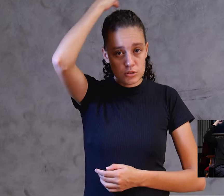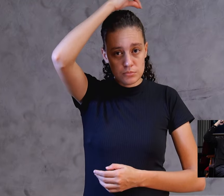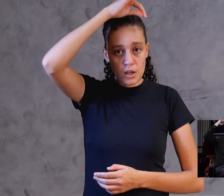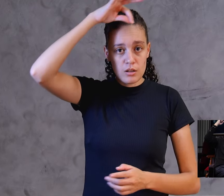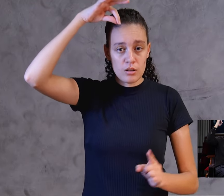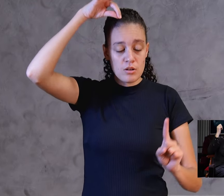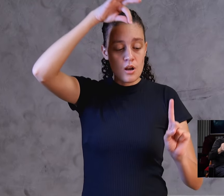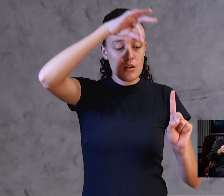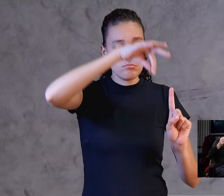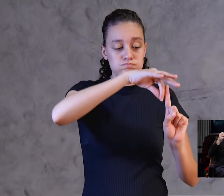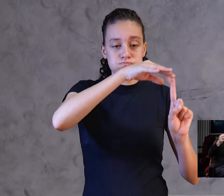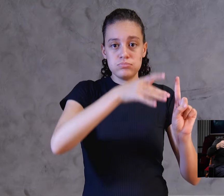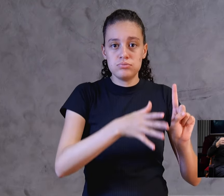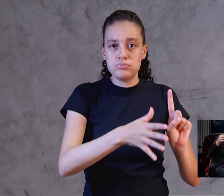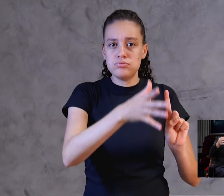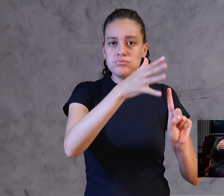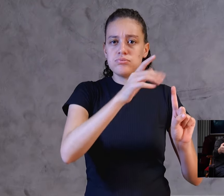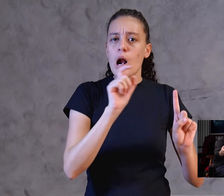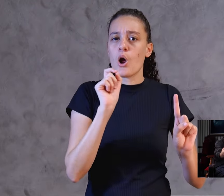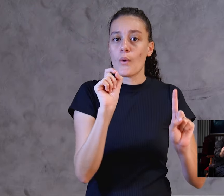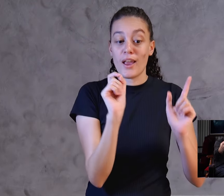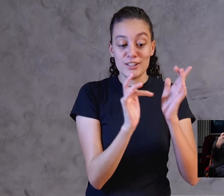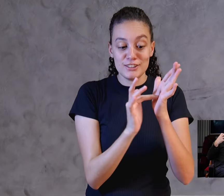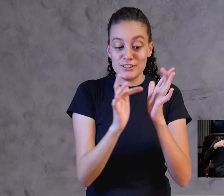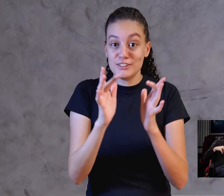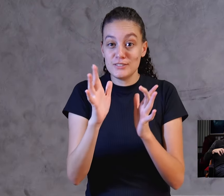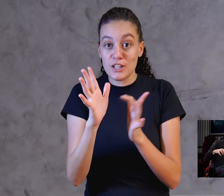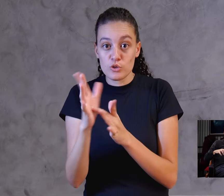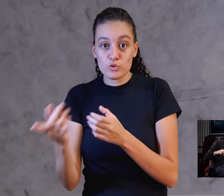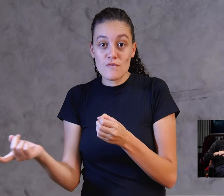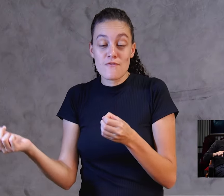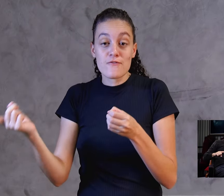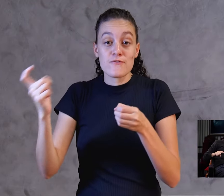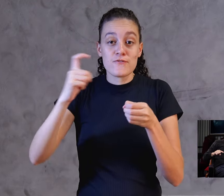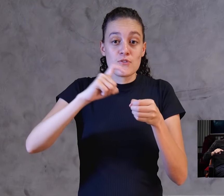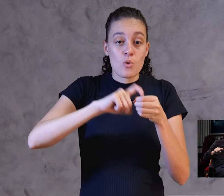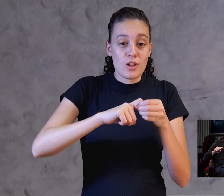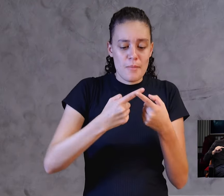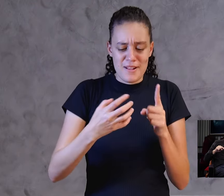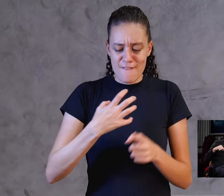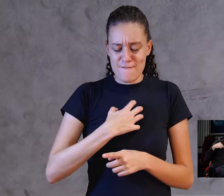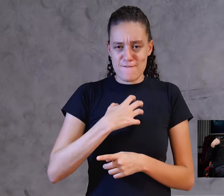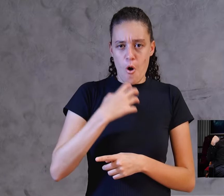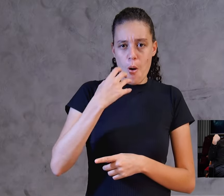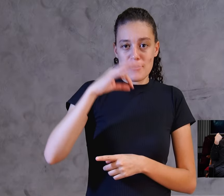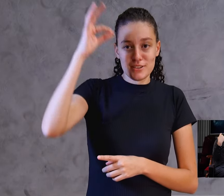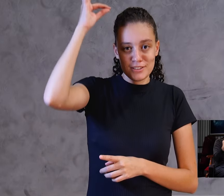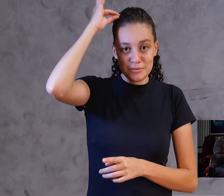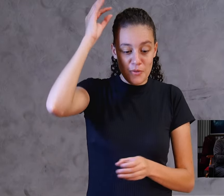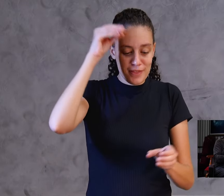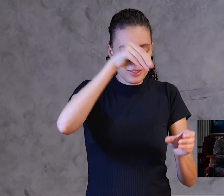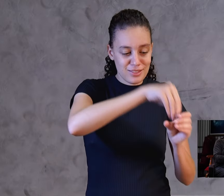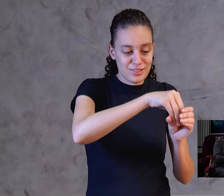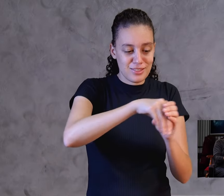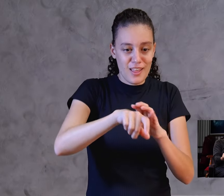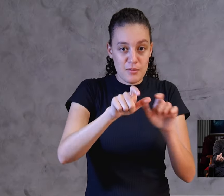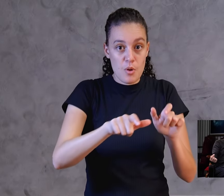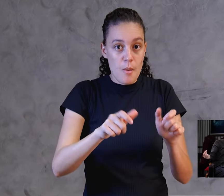era o Senhor Jesus Cristo retornando para habitar agora, não com eles, mas para